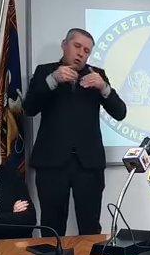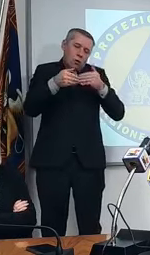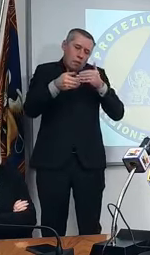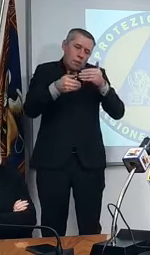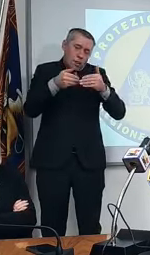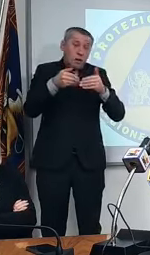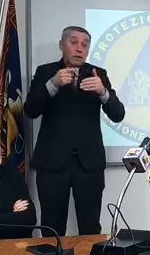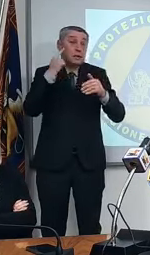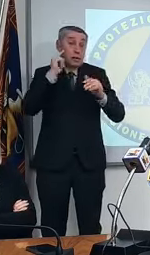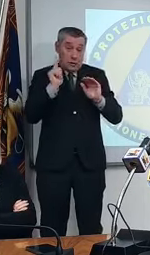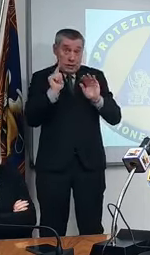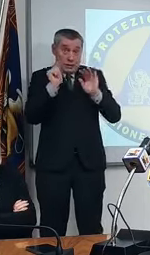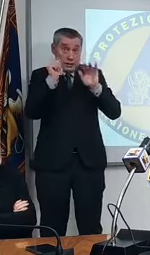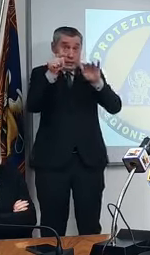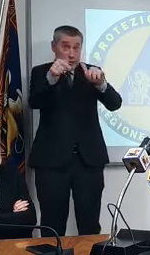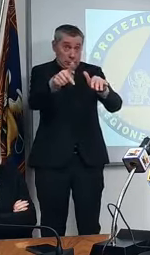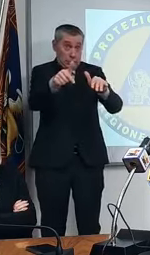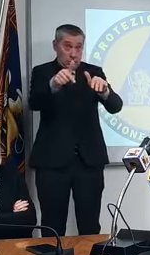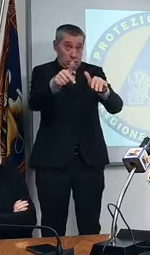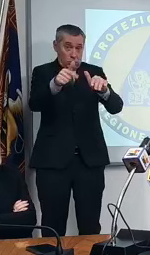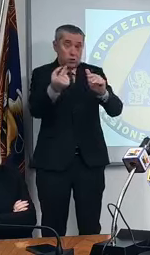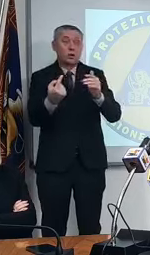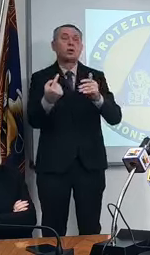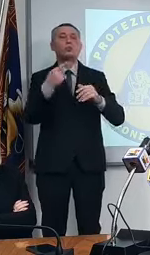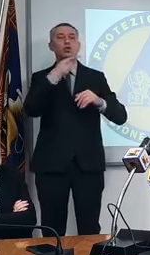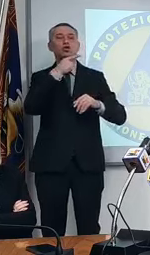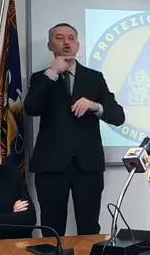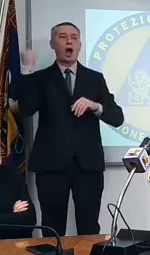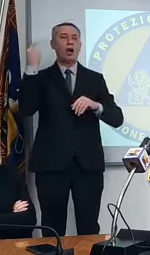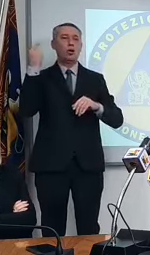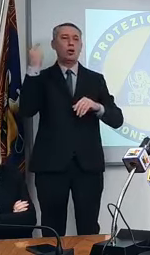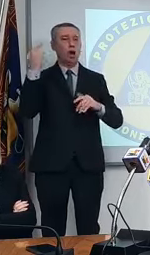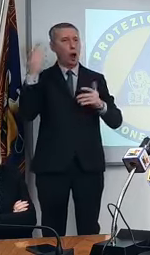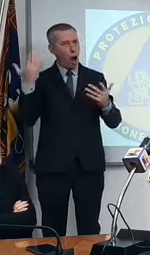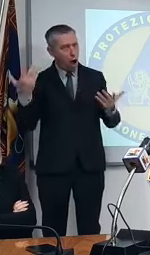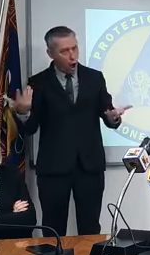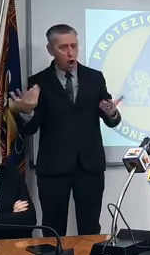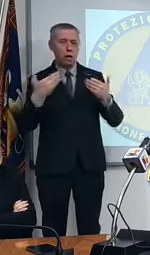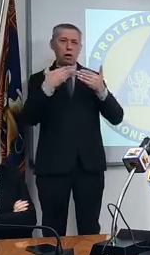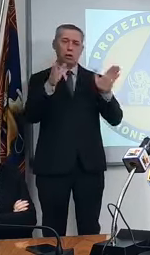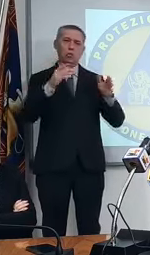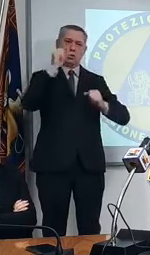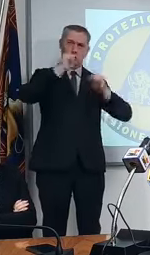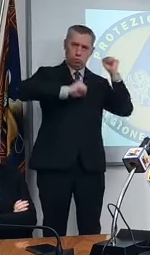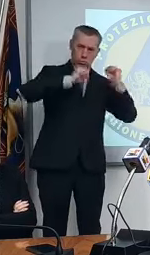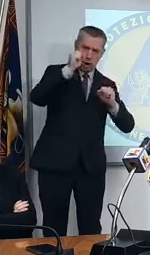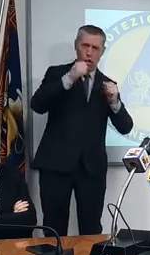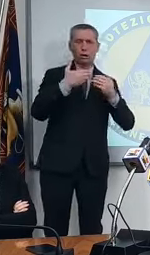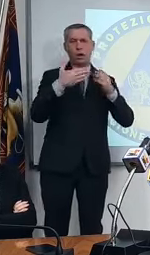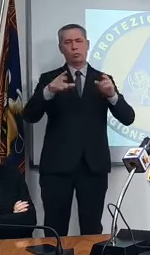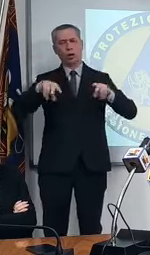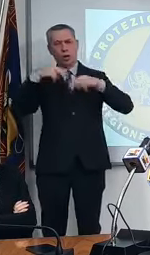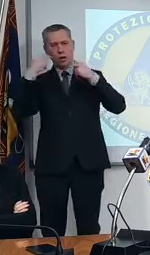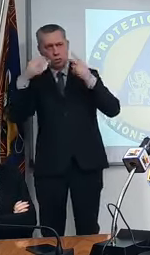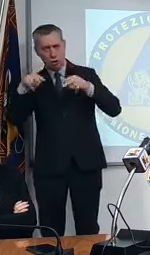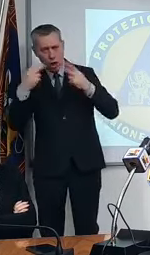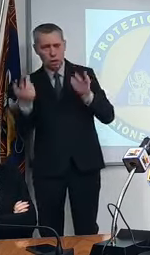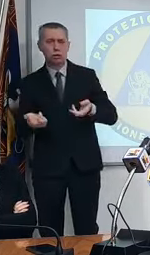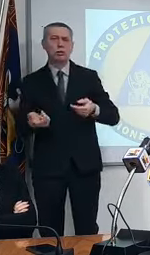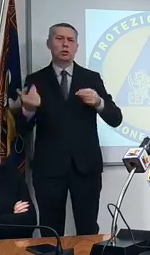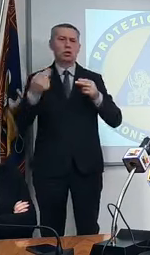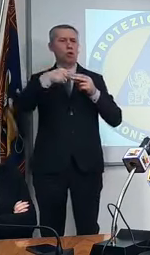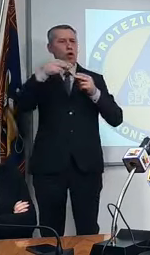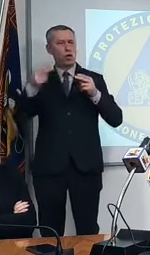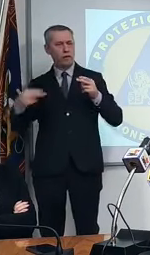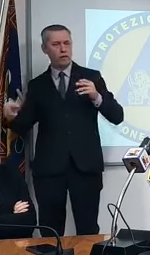settimana arrivasse il giallo sarebbe un altro percorso perché si aprono i bar i ristoranti si tolgono i confini comunali e così via però i